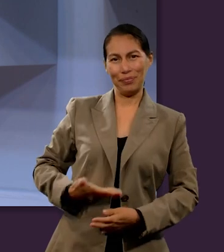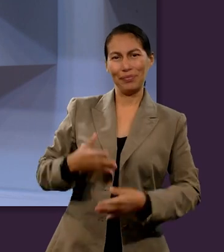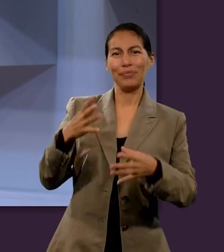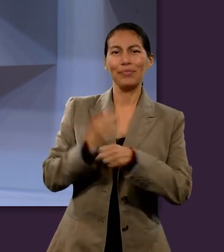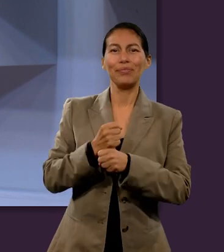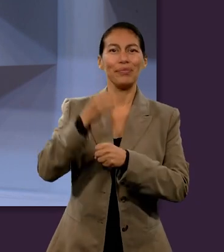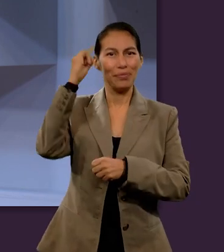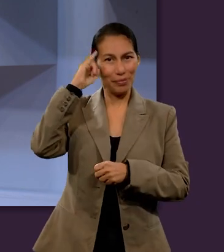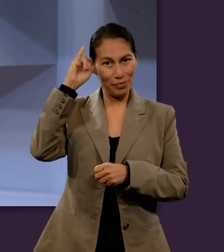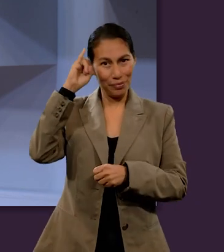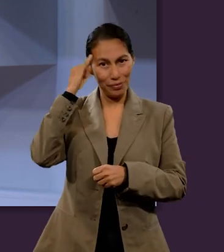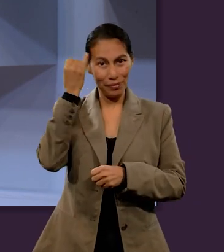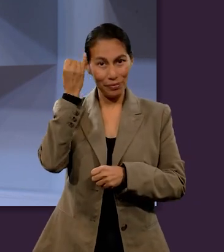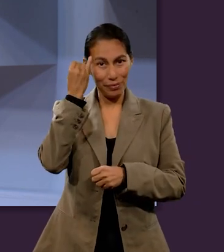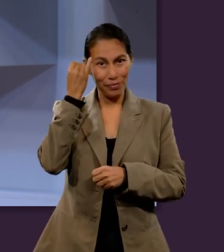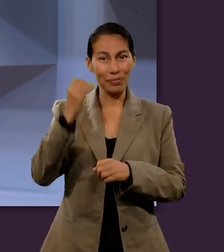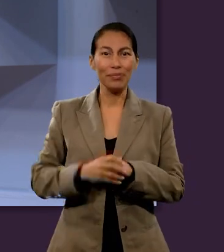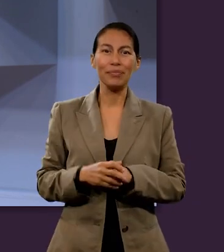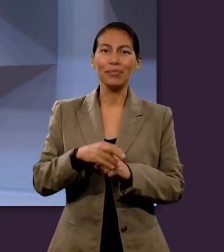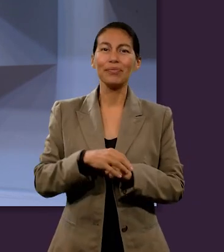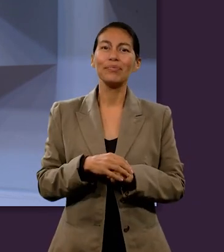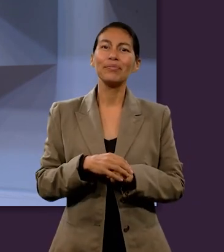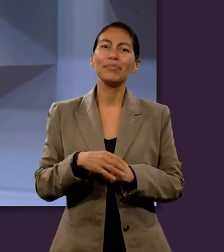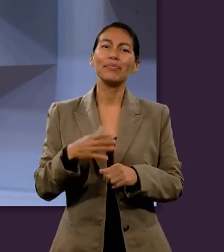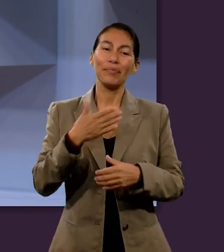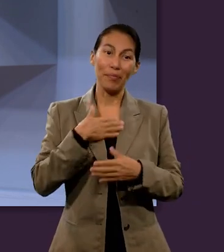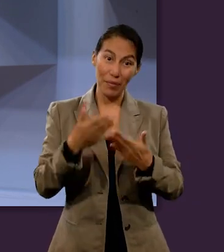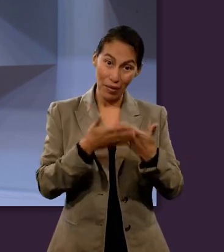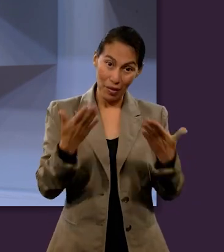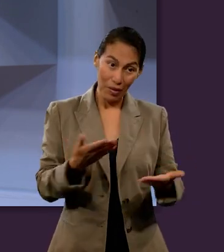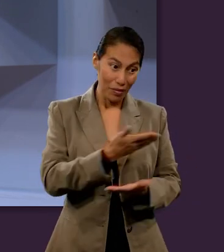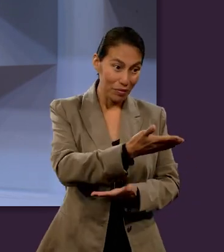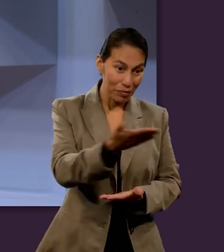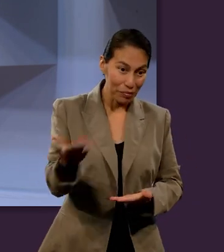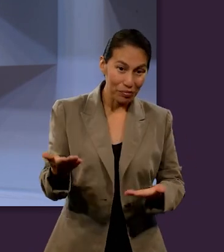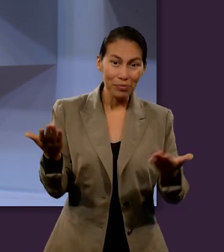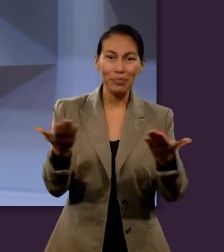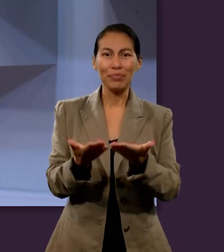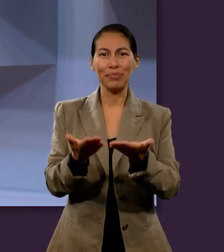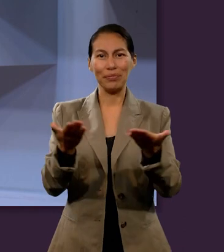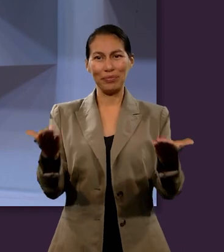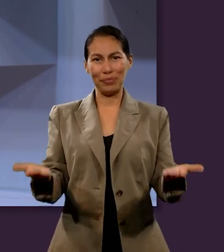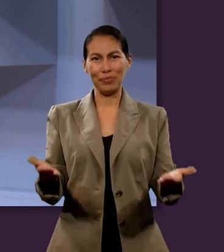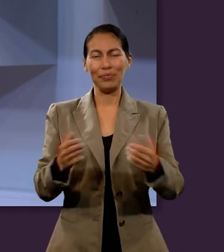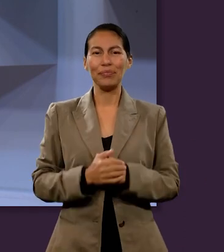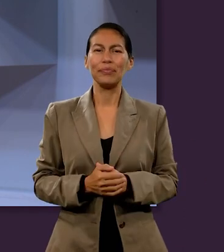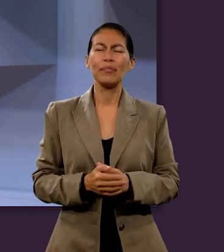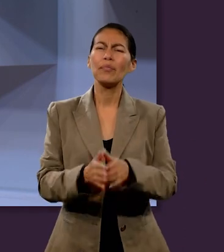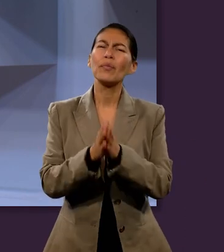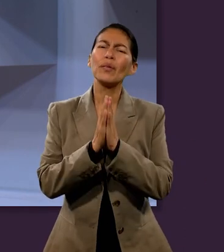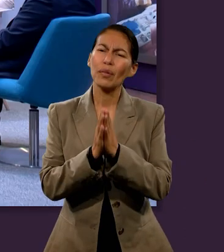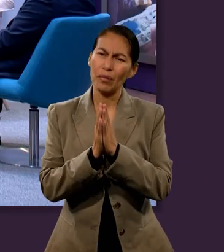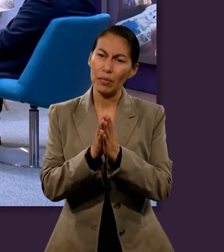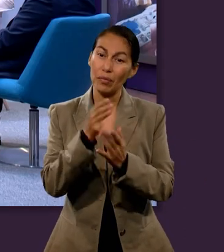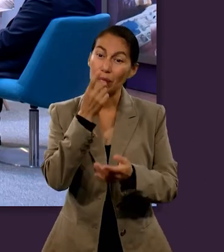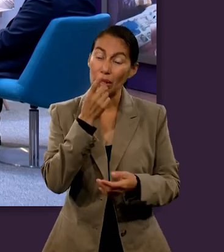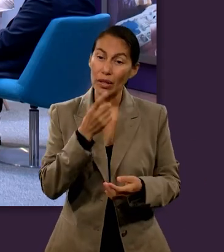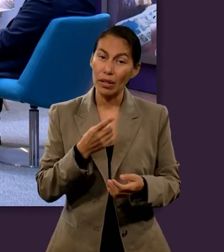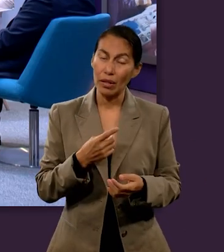quedarte con nosotros para descubrirlo. Ahora que nos vamos a presentar los que estamos aquí, me gustaría que contestáramos